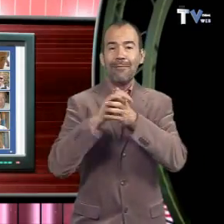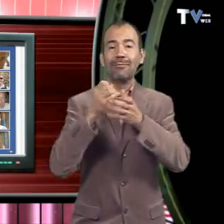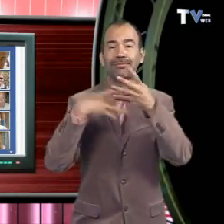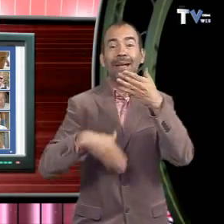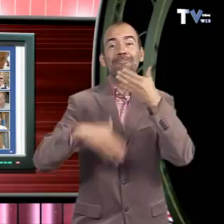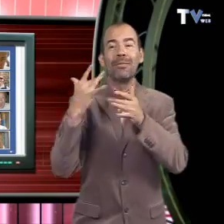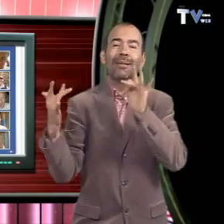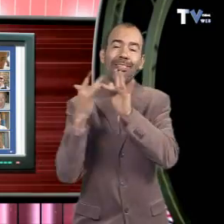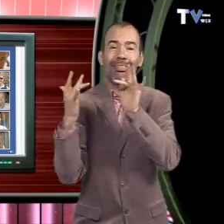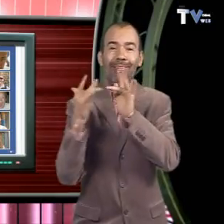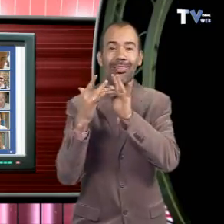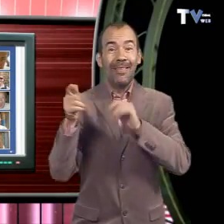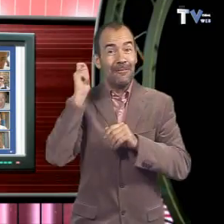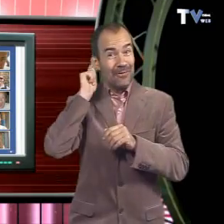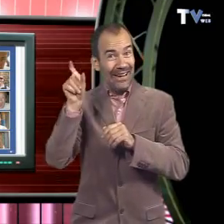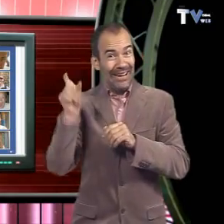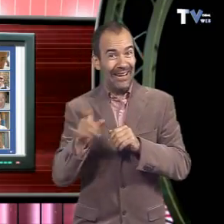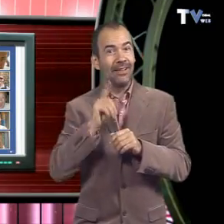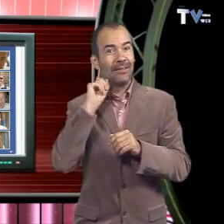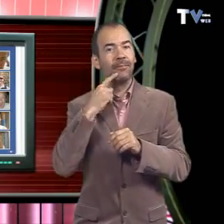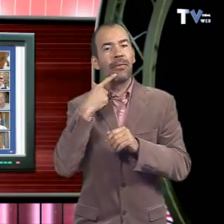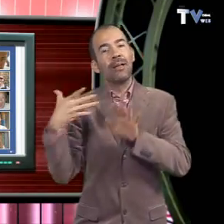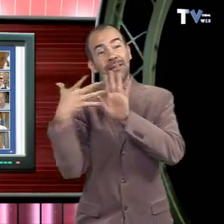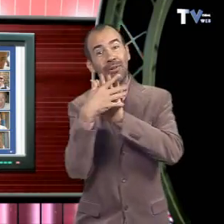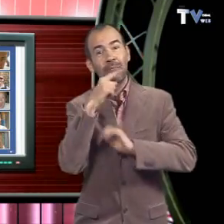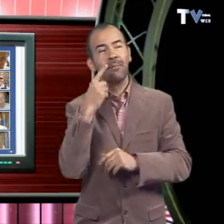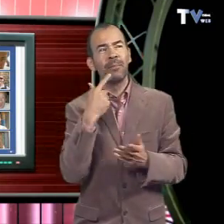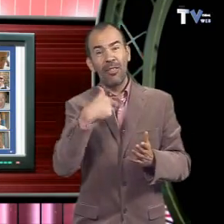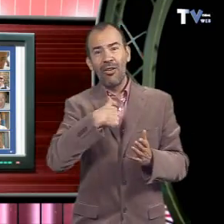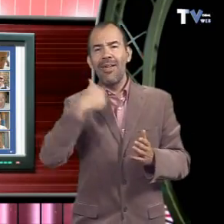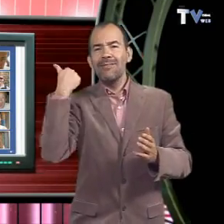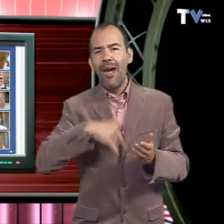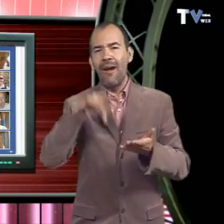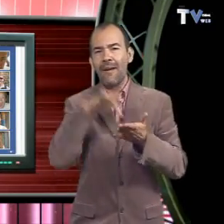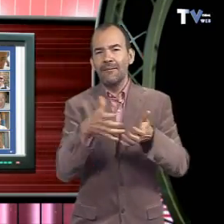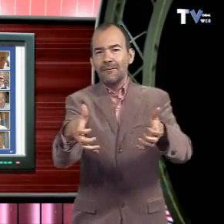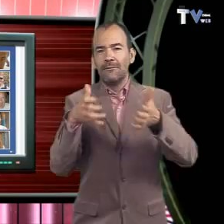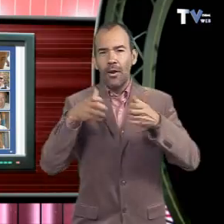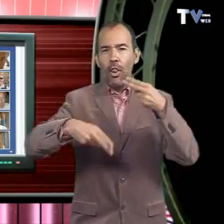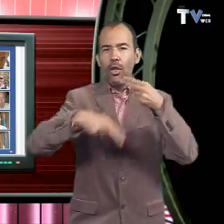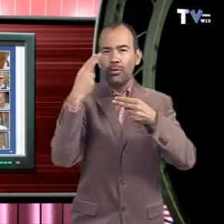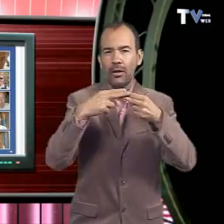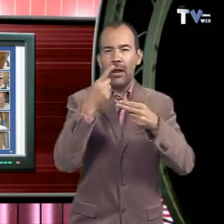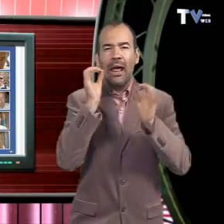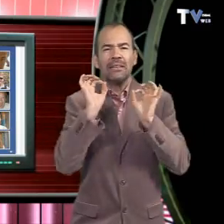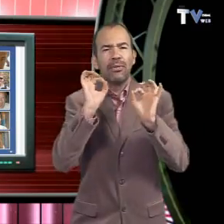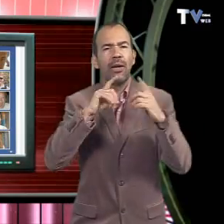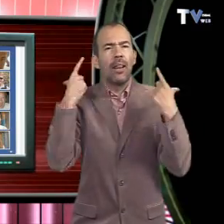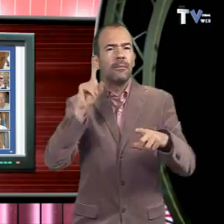Unides, per un que després de pagar 5.000 lliures com a fiança per rebre els diners,